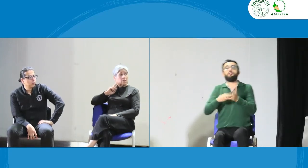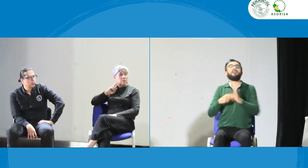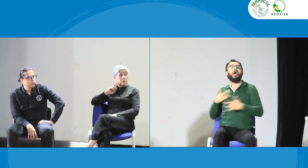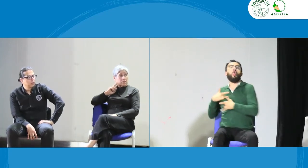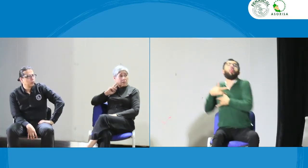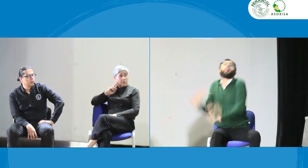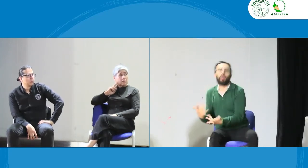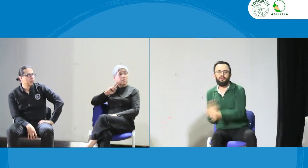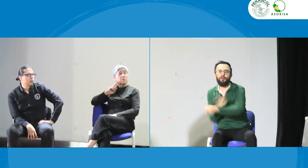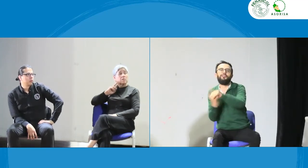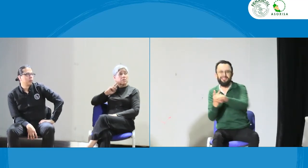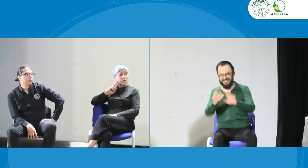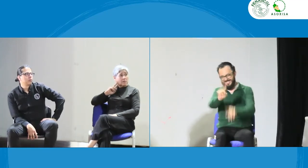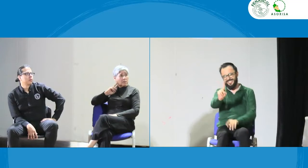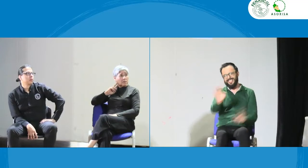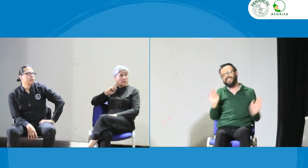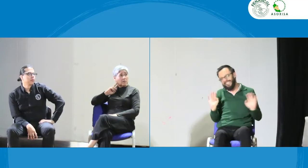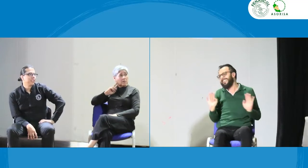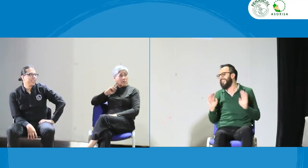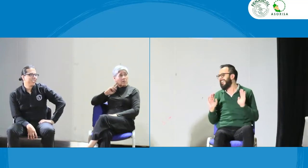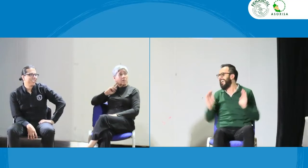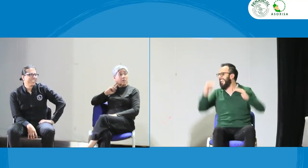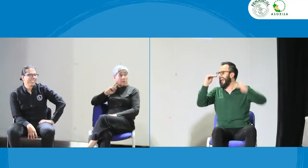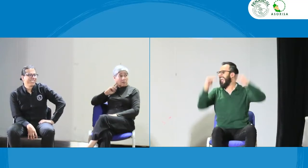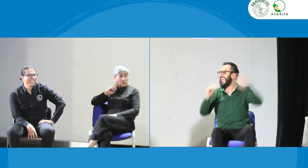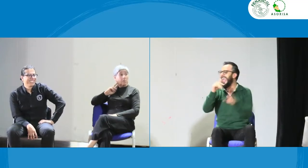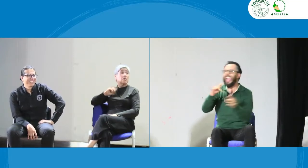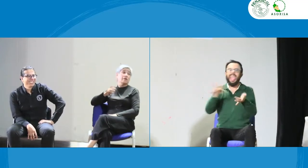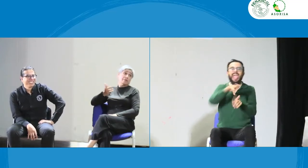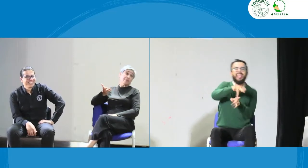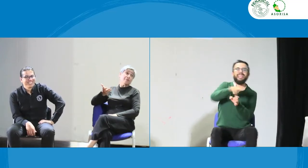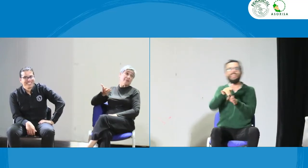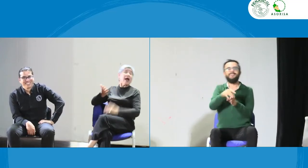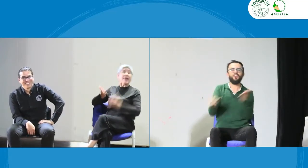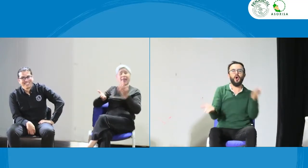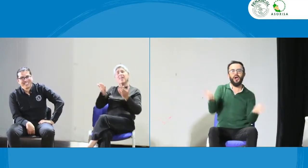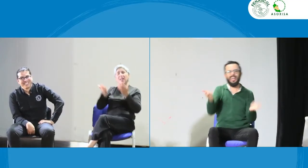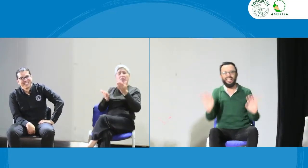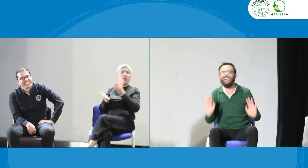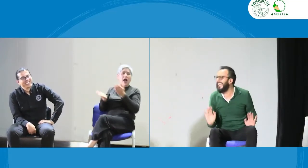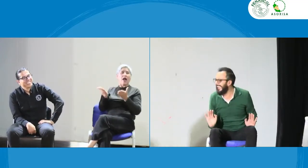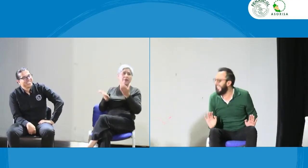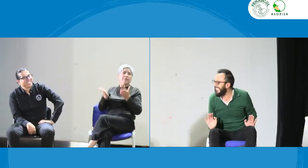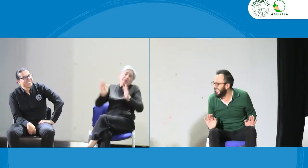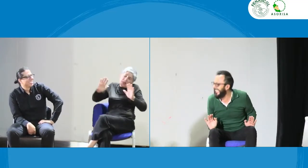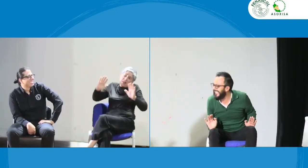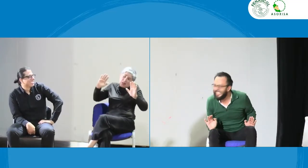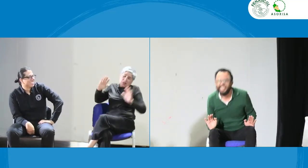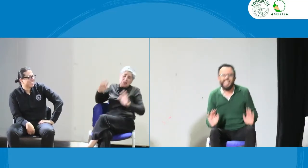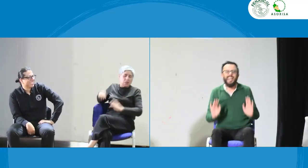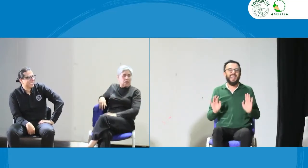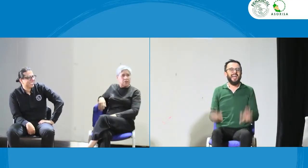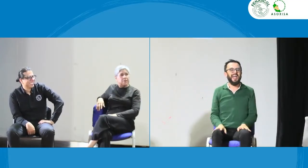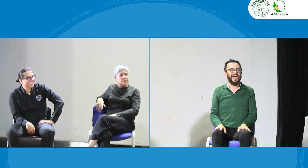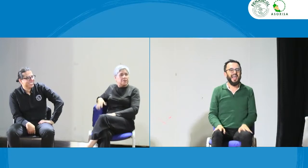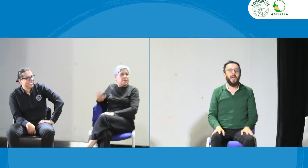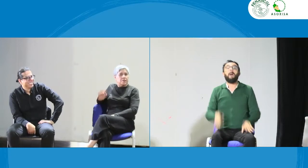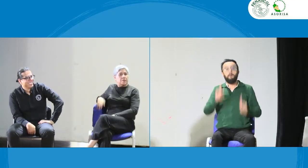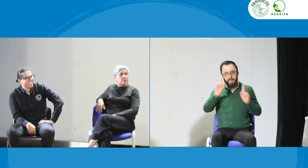ahí está ese voluntariado en el cual no tiene que estar allí. Tampoco se trata de que a toda hora de más estar voluntario, no es un entendible.